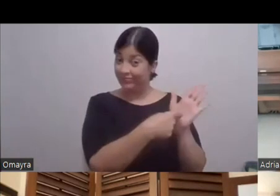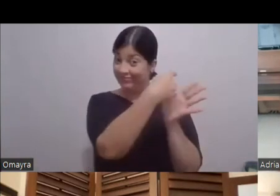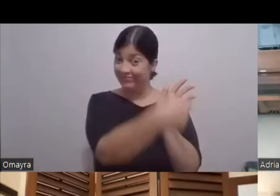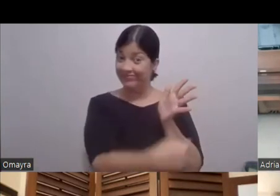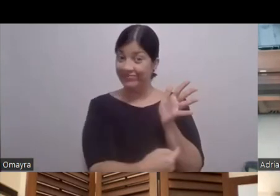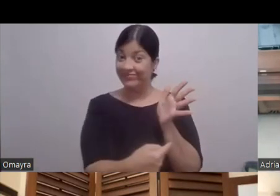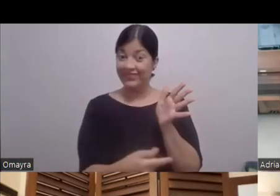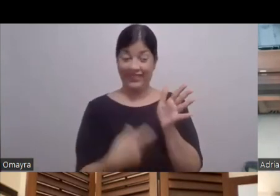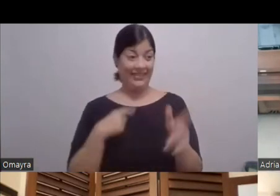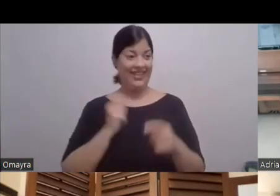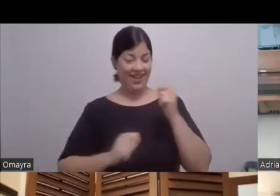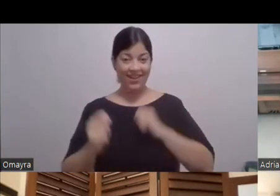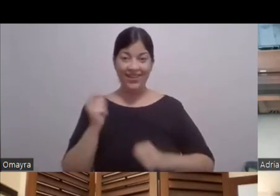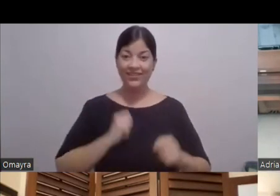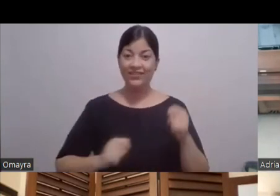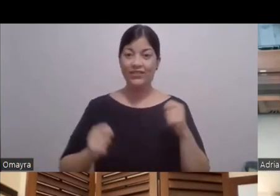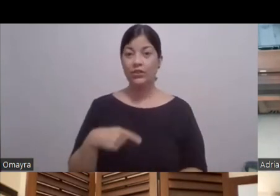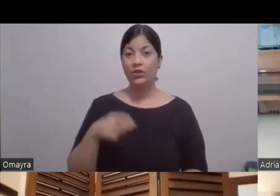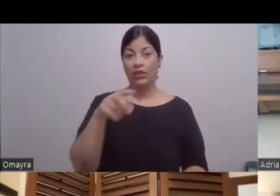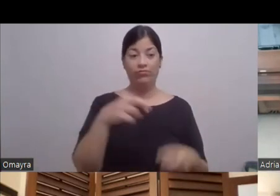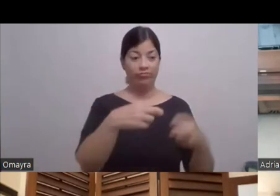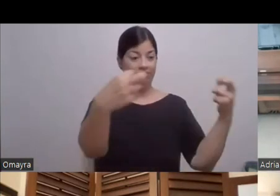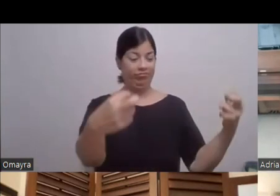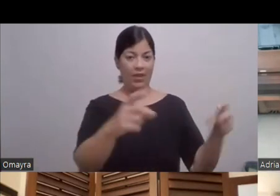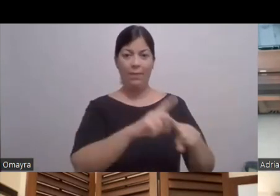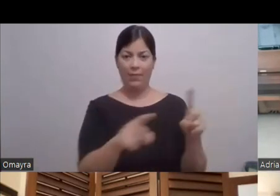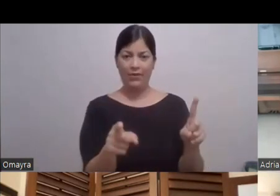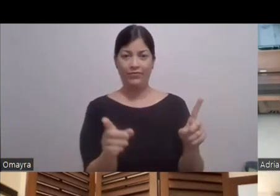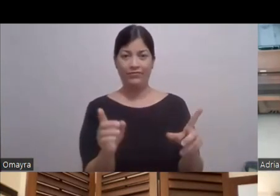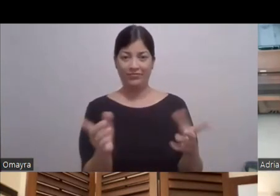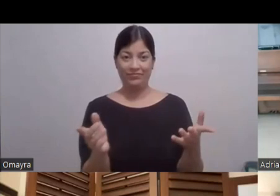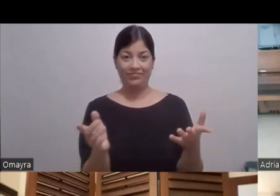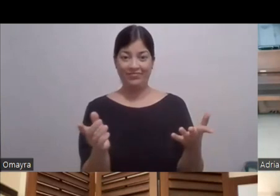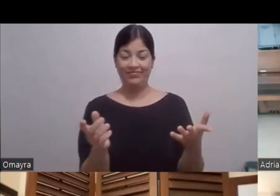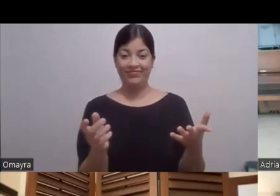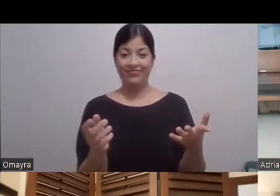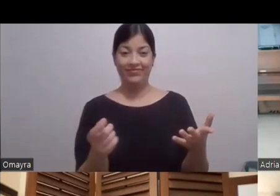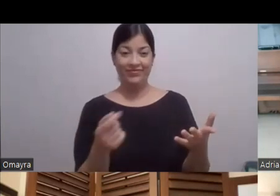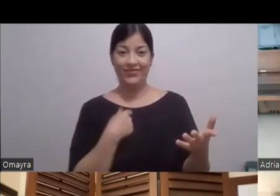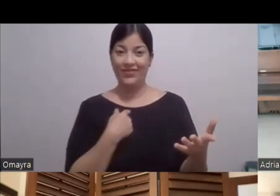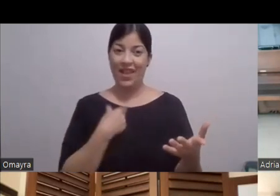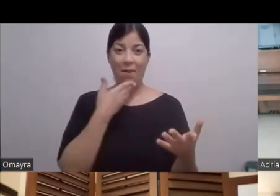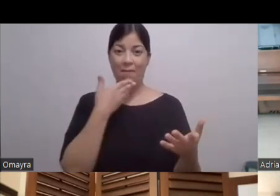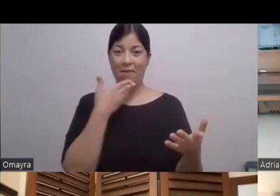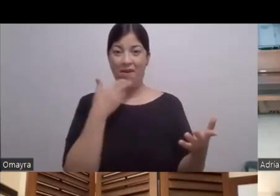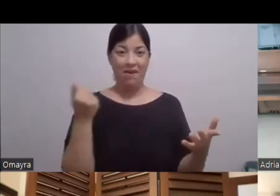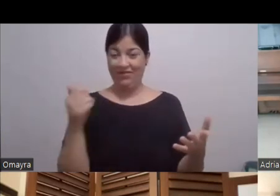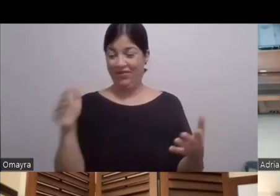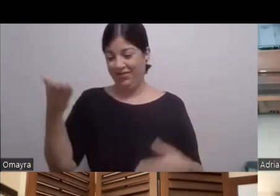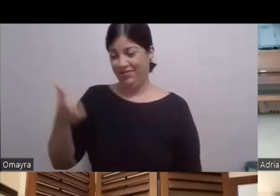O sea No estaba uno al lado del otro Pero era como que Bueno Pero ahí estaba En su mejor papel De papá orgulloso Exacto Tú estabas